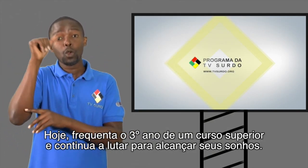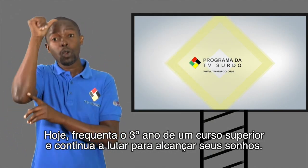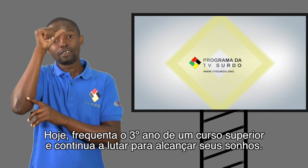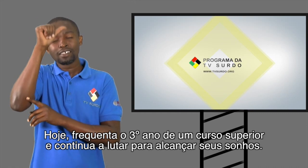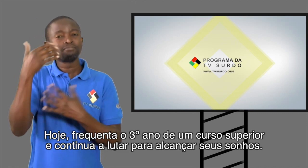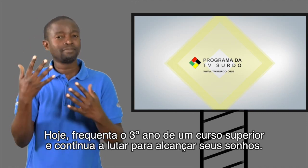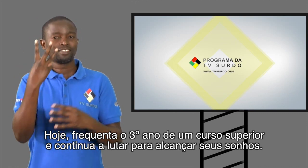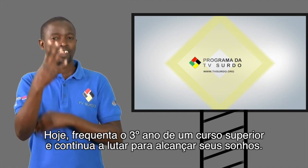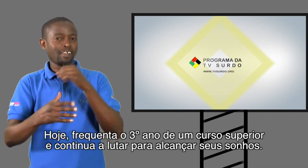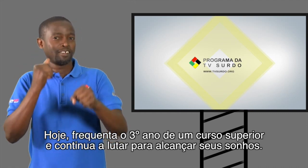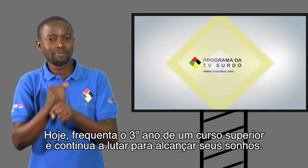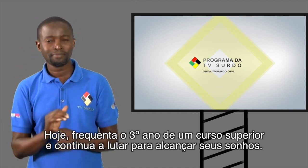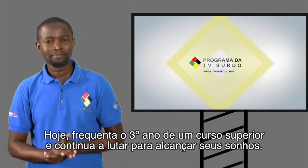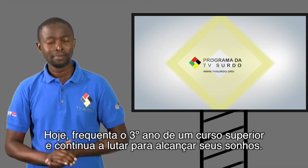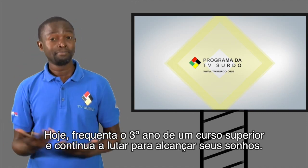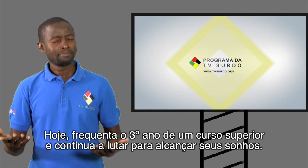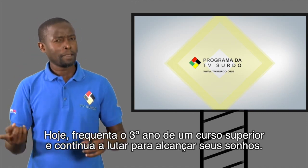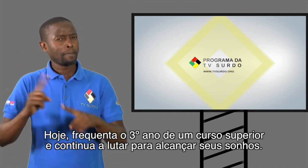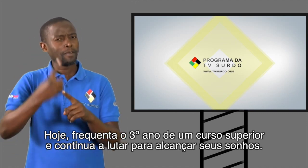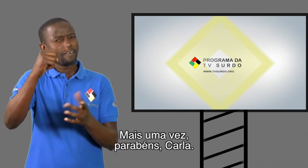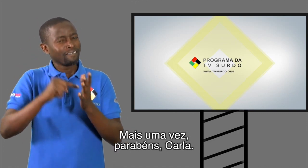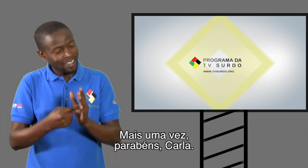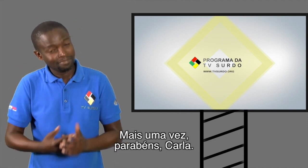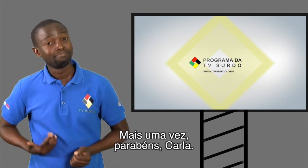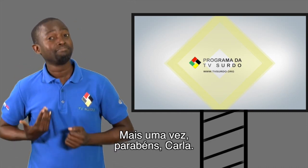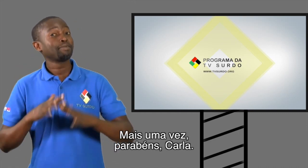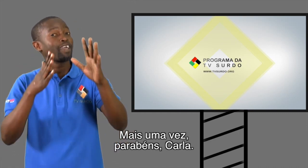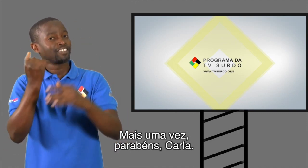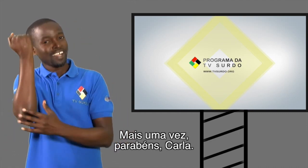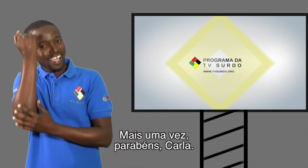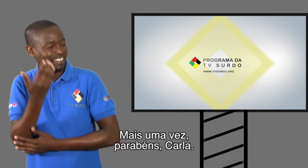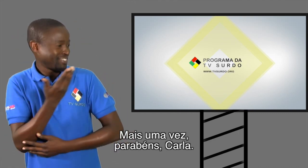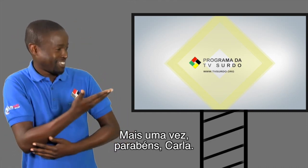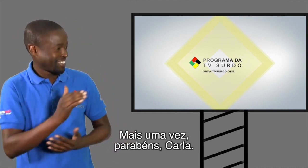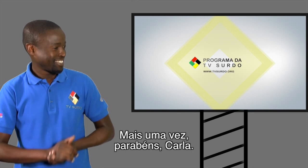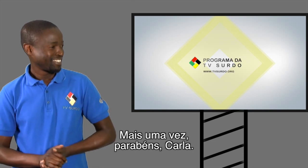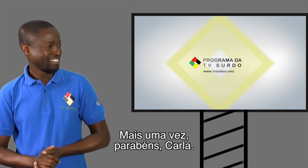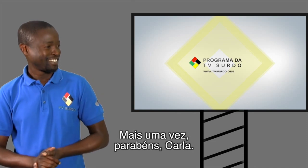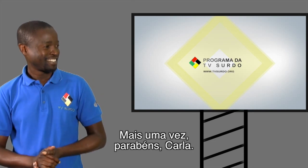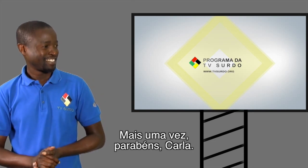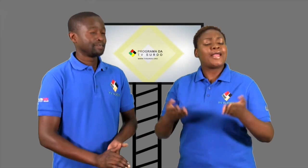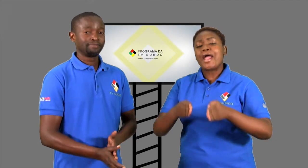e continua a lutar para alcançar seus sonhos. Mais uma vez. Parabéns, Carla.